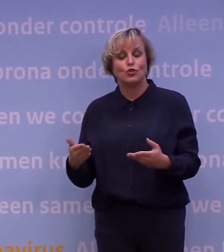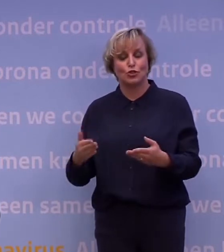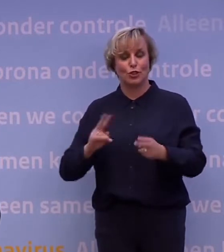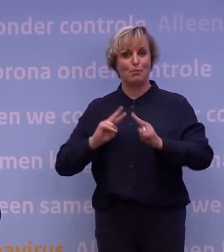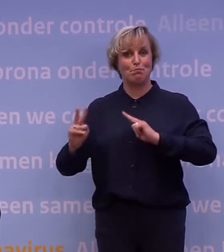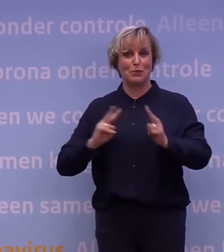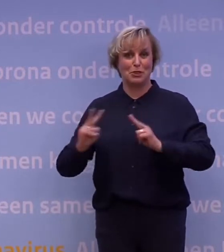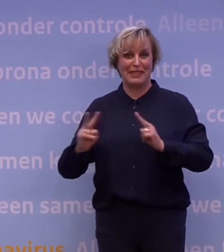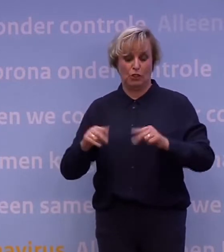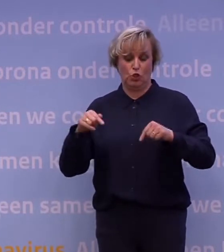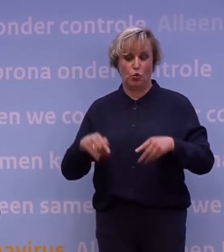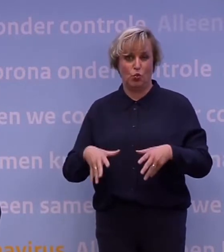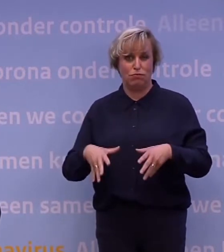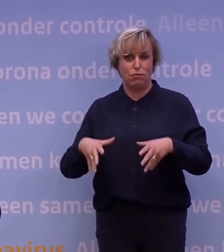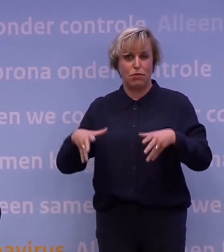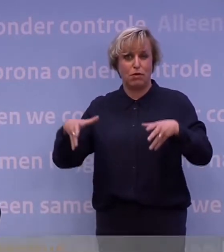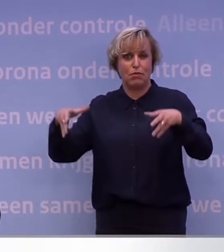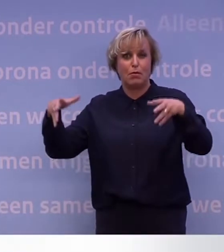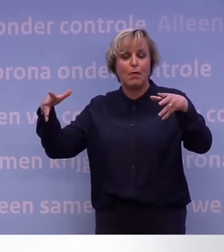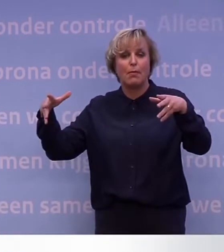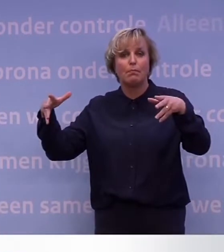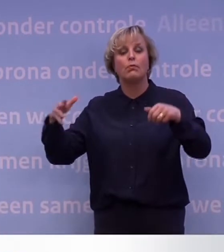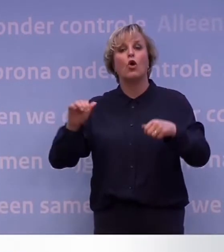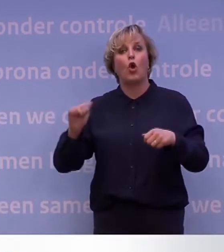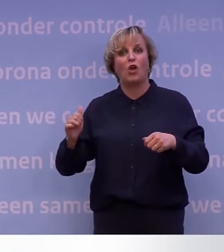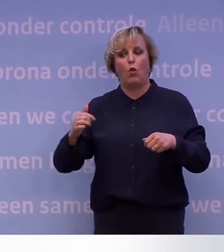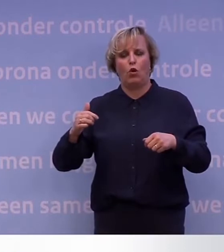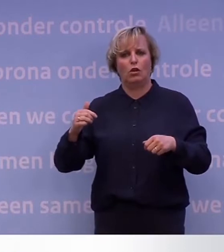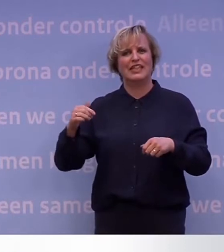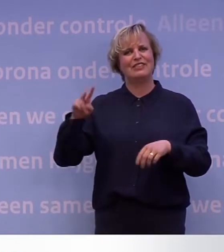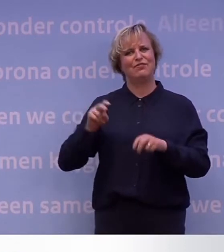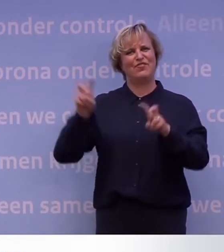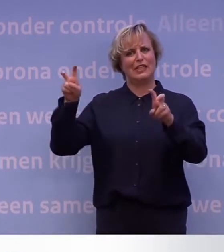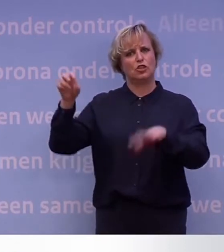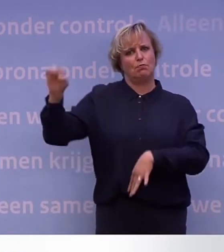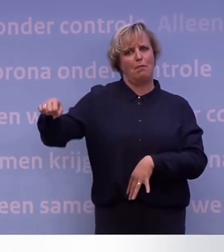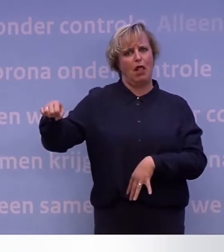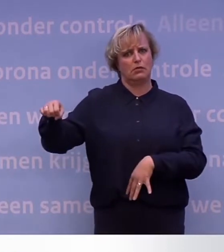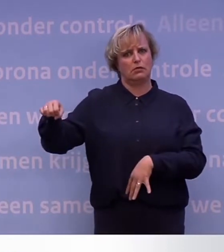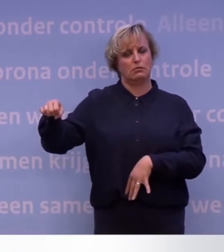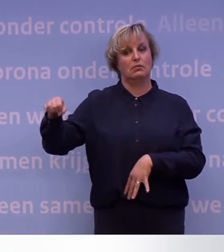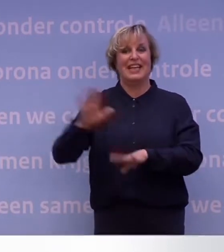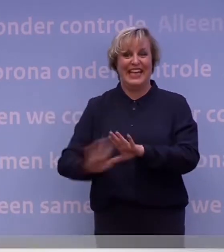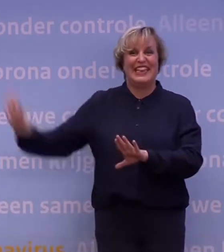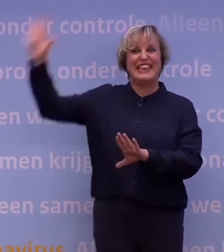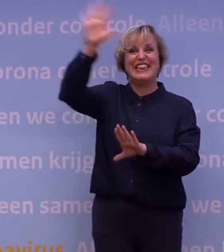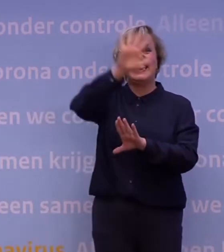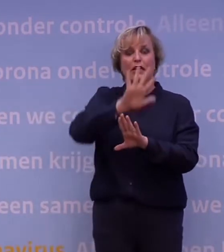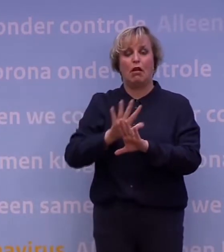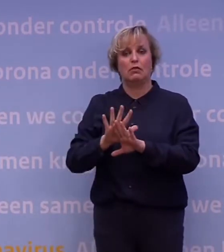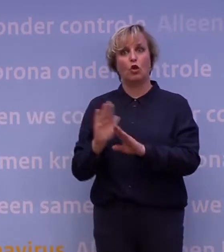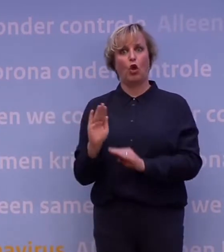Le nombre d'infections augmente si rapidement qu'il peut s'avérer difficile de se débarrasser du virus qui transforme de plus en plus la carte de notre pays en couleur rouge.